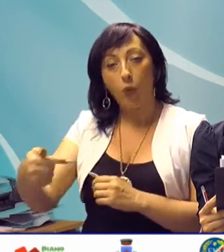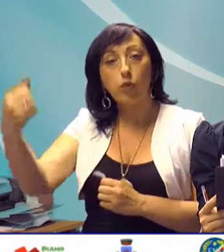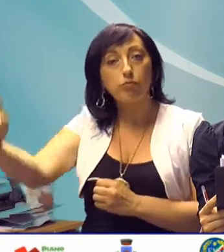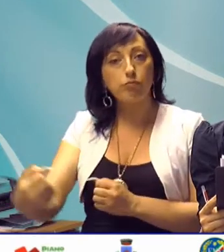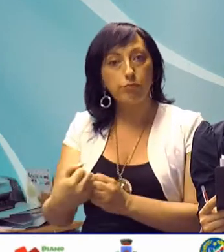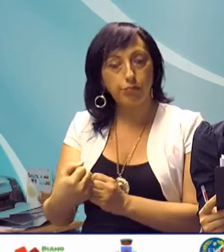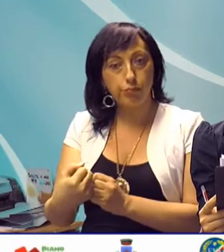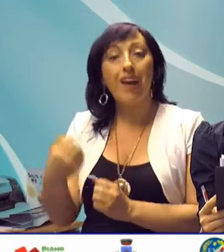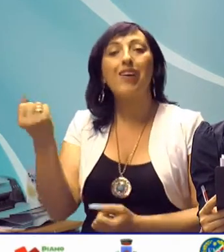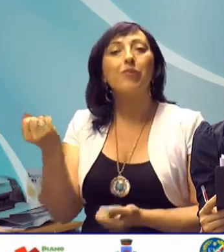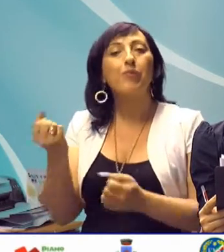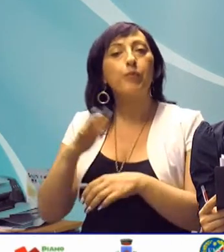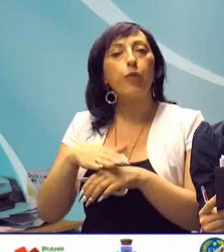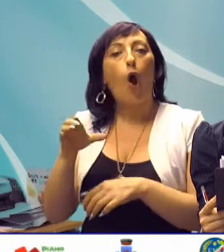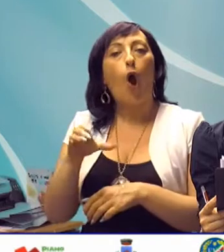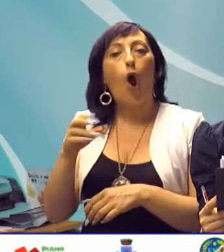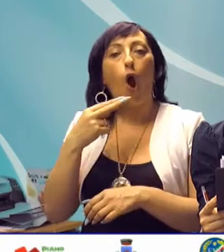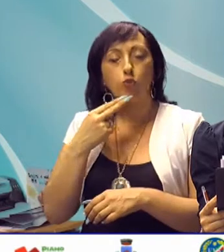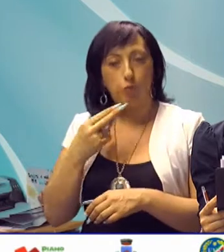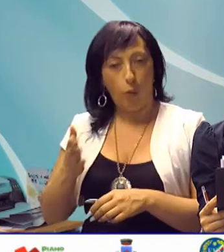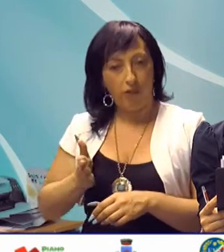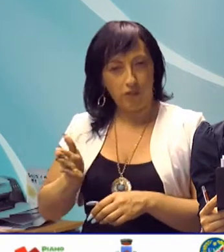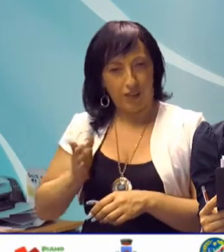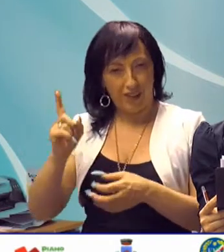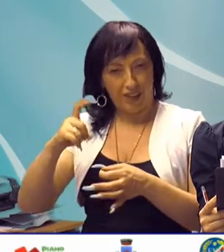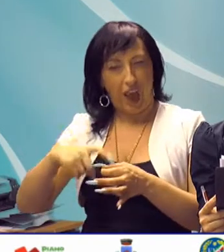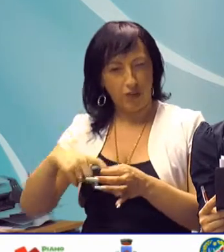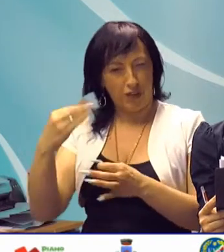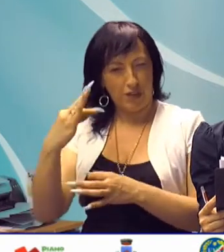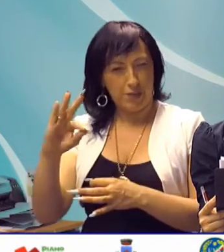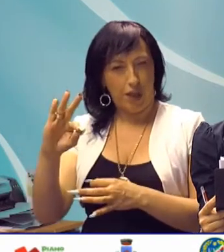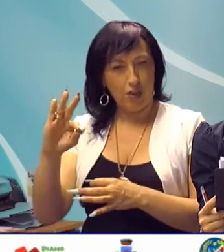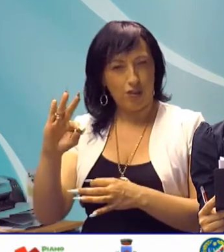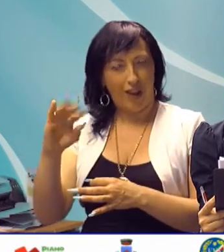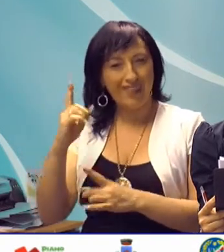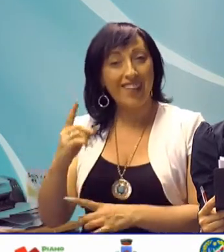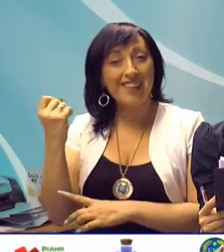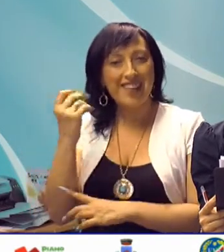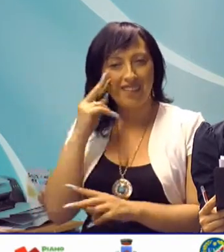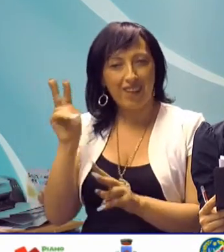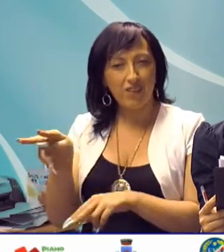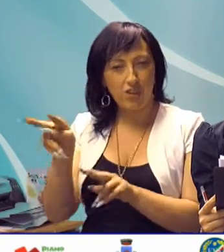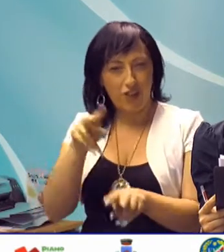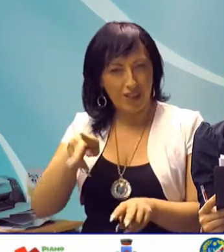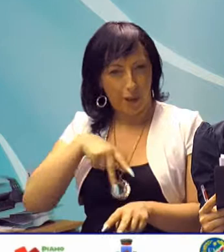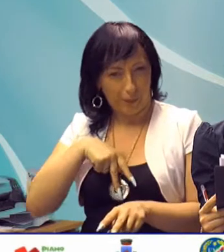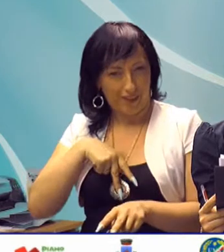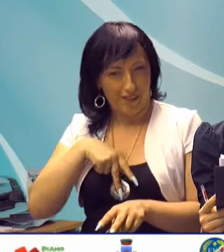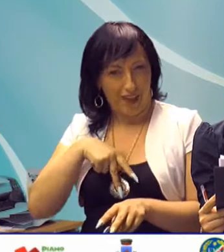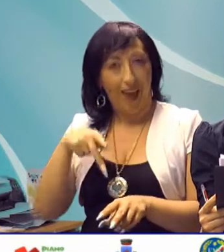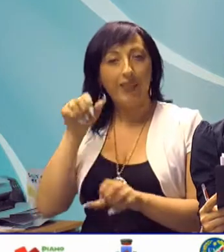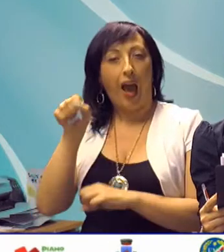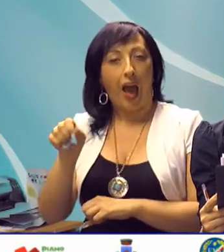'automobile della Cosmopol Vigilanza, agenzia specializzata in servizi di vigilanza privata e